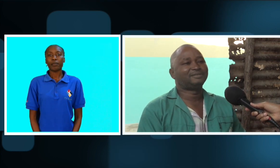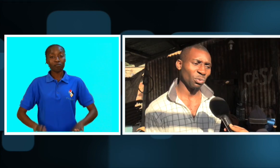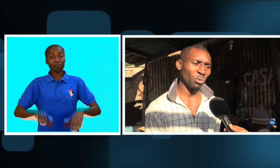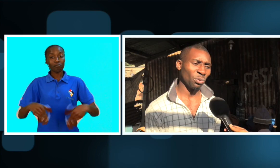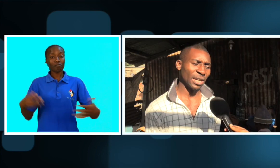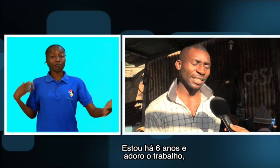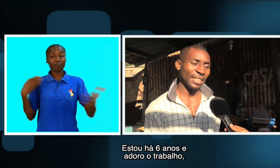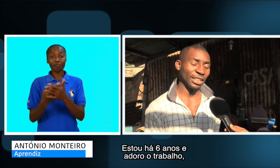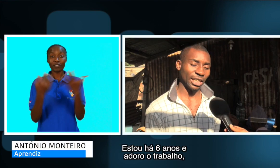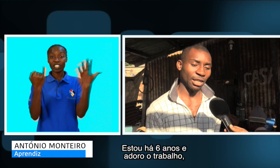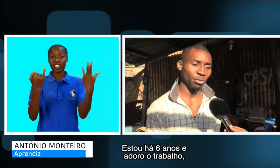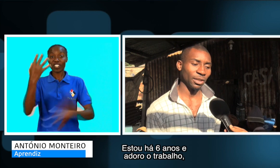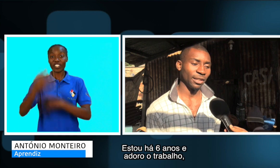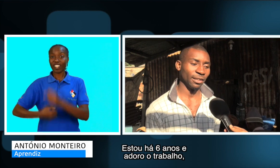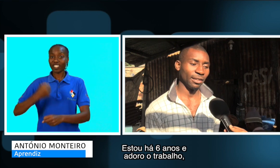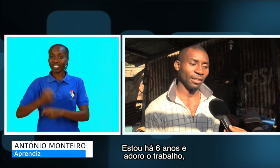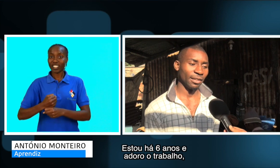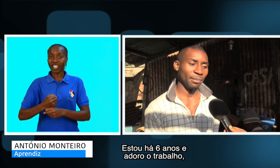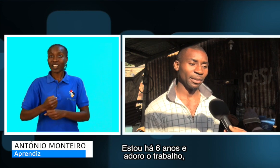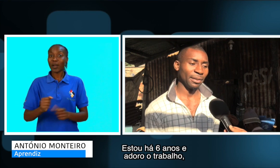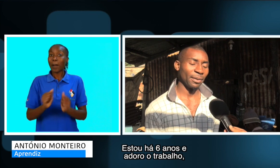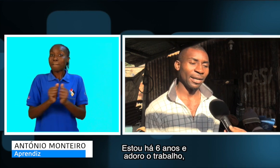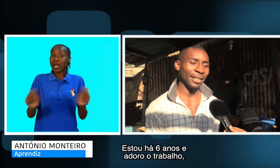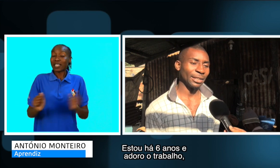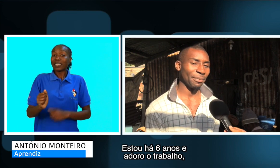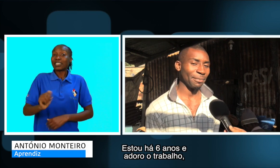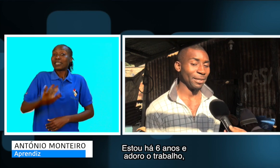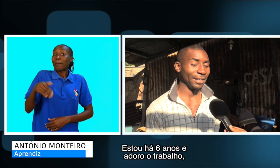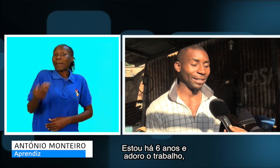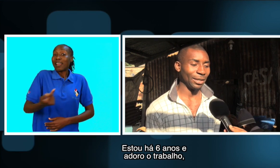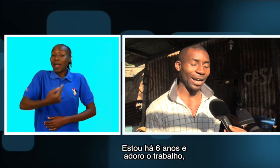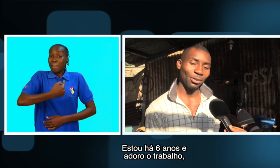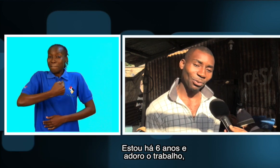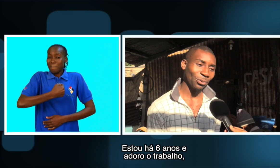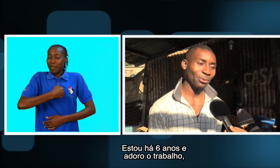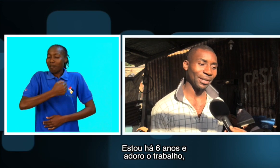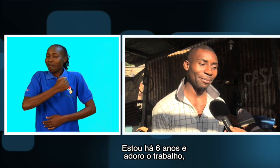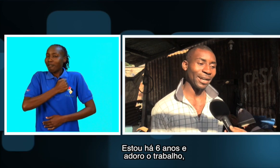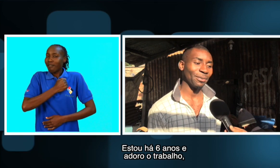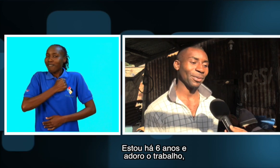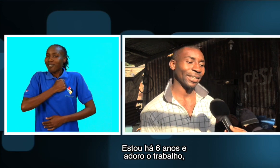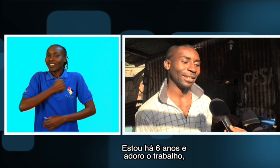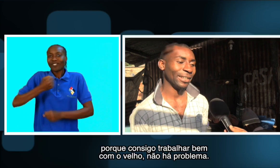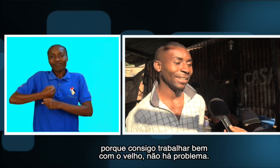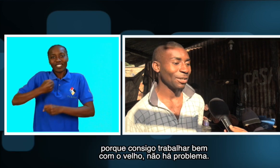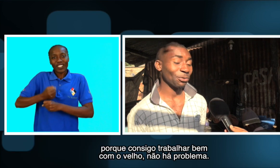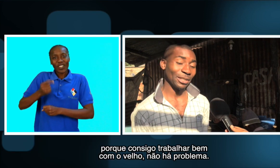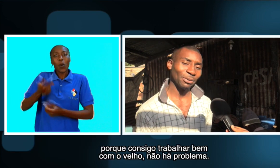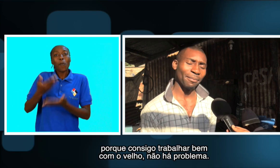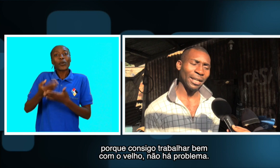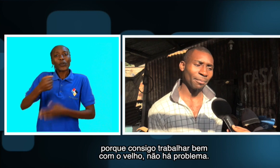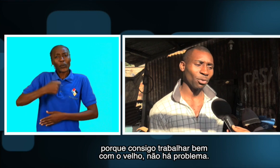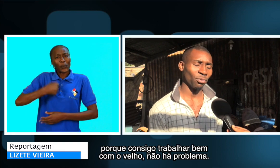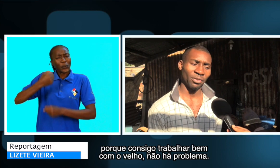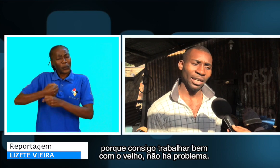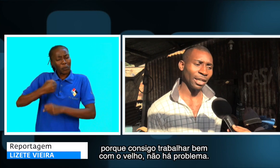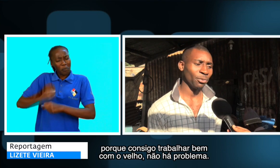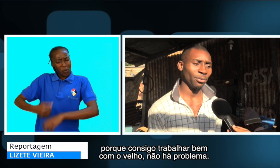Estou há seis anos. Acho que para mim, adoro do trabalho, porque consigo trabalhar bem com velho,